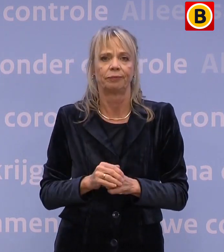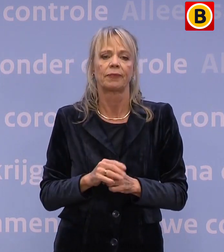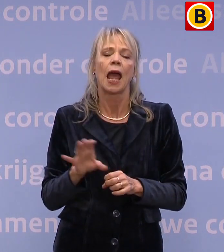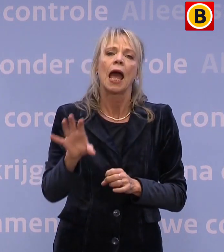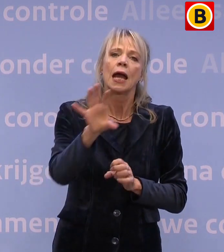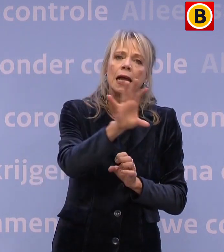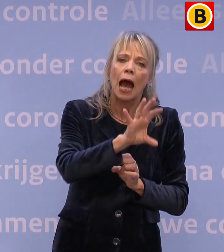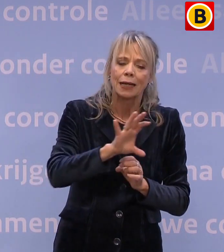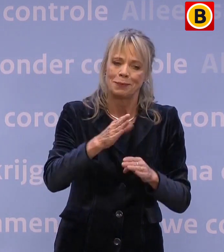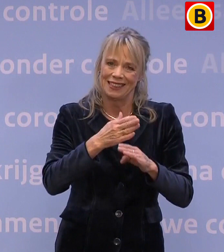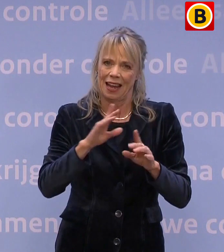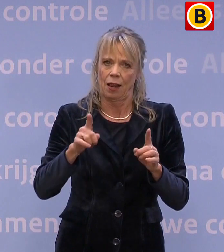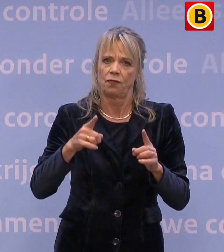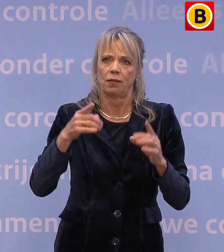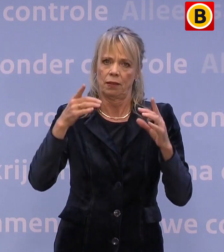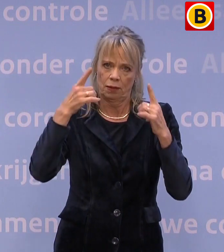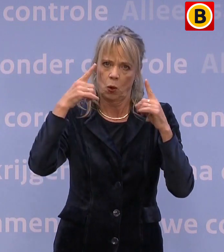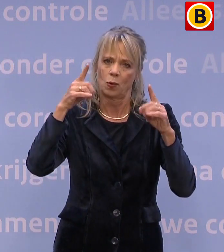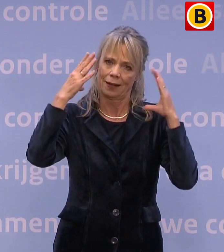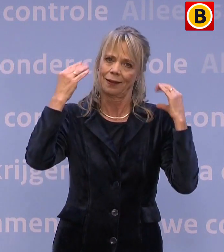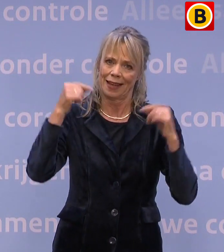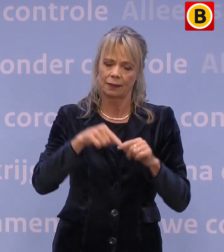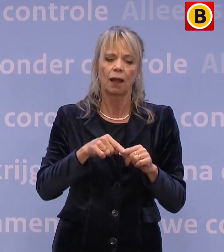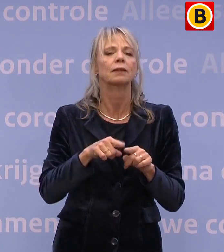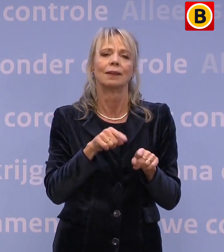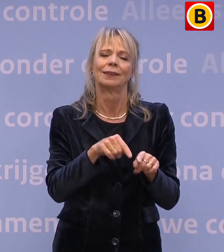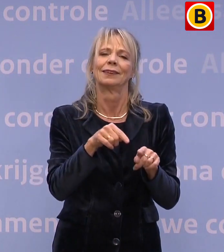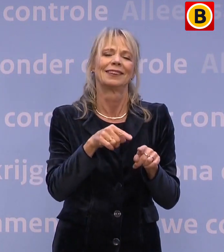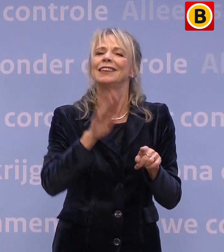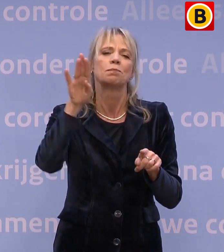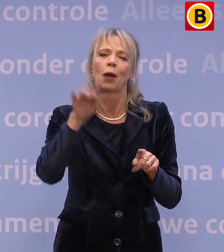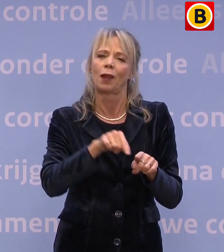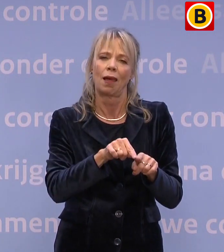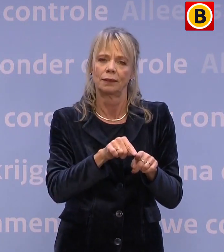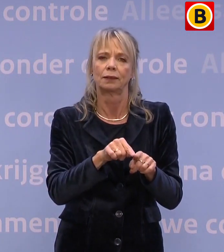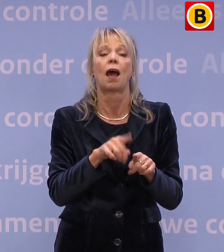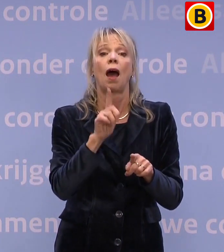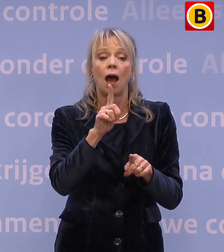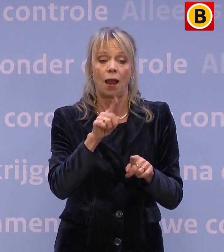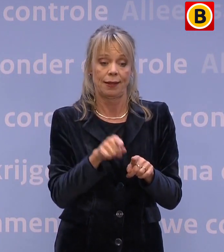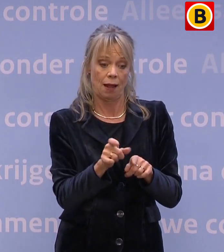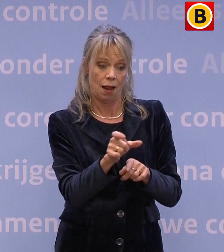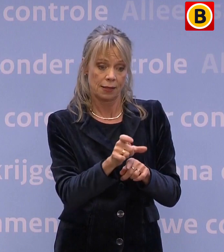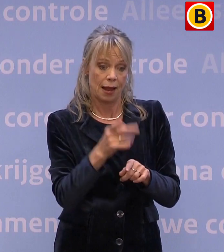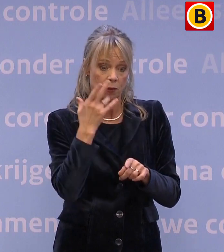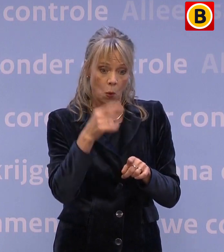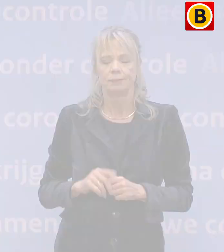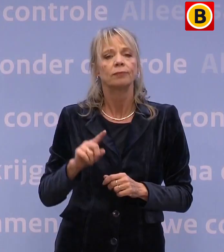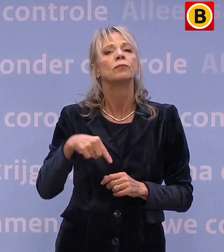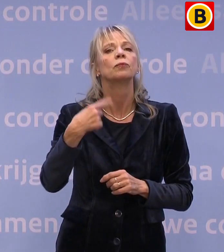het Koninkrijk behandelen we niet als buitenland. Daar geldt alleen een negatief reisadvies als een eiland op oranje staat.